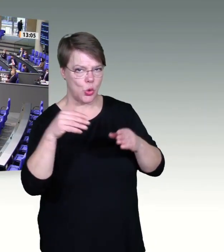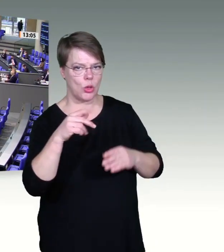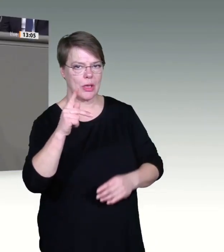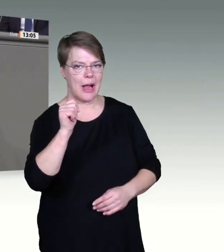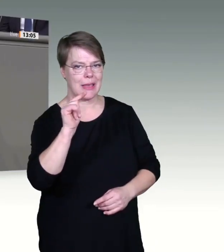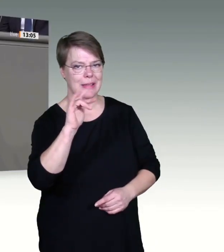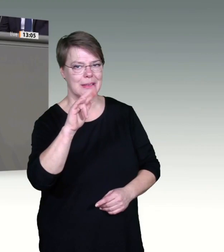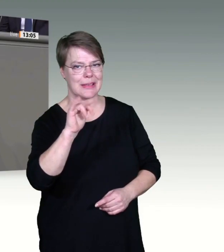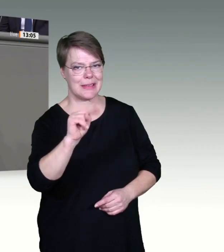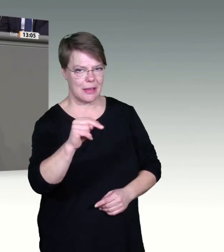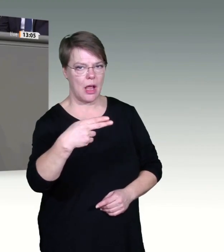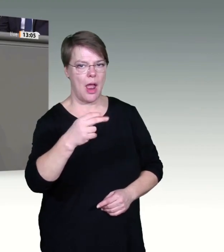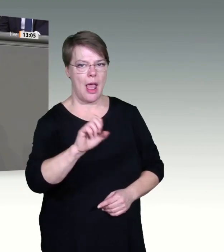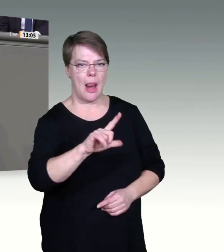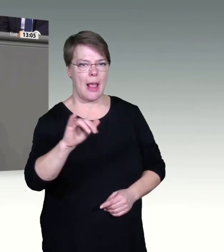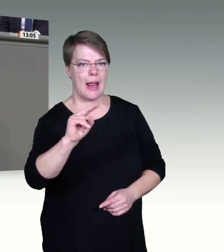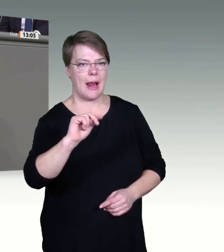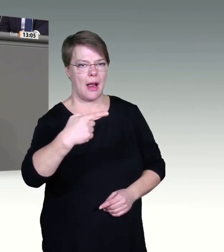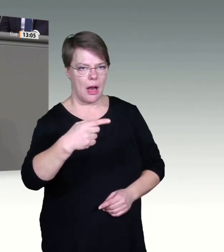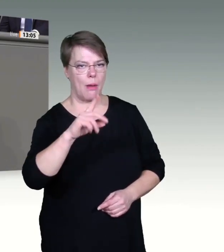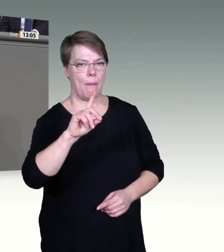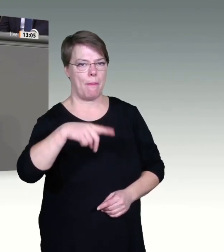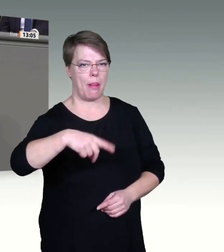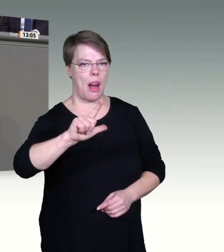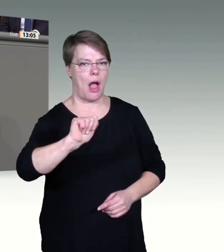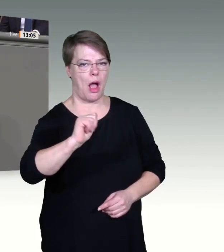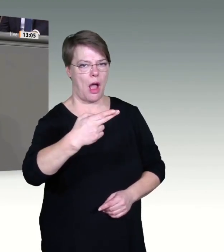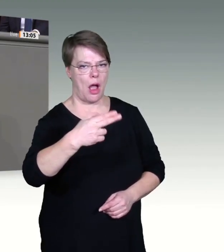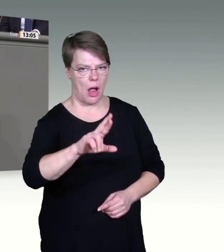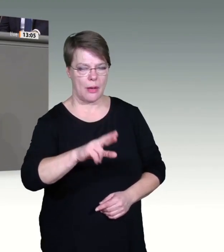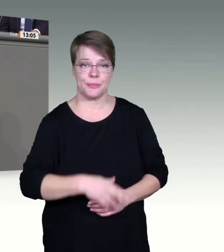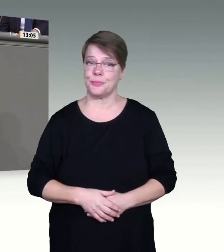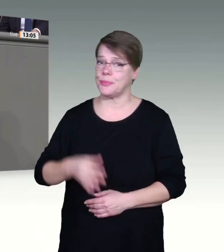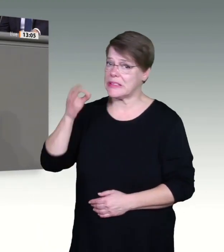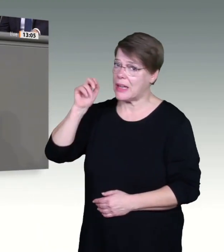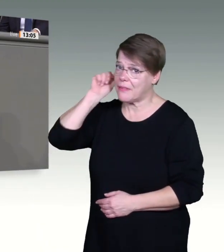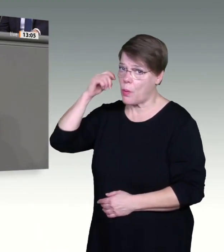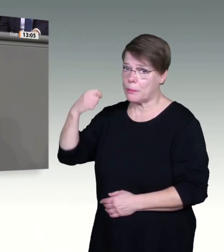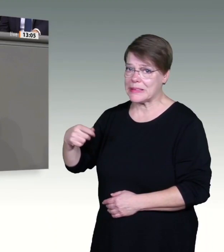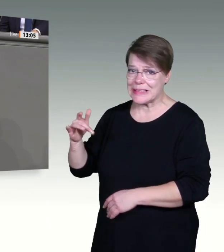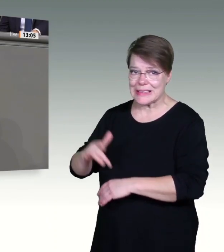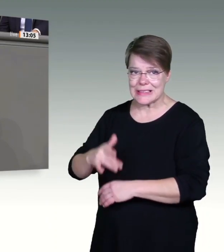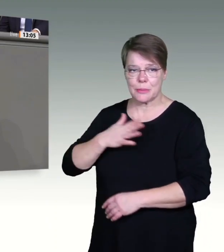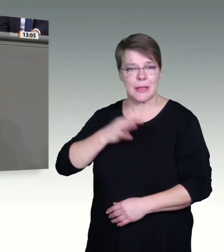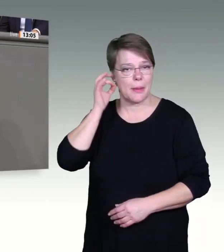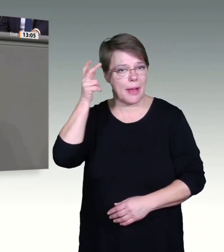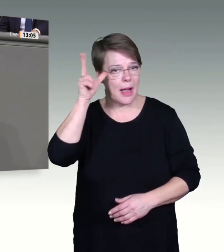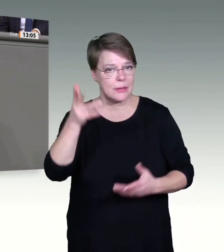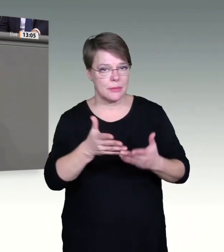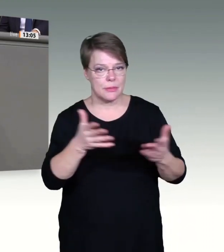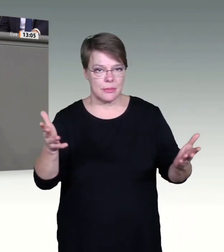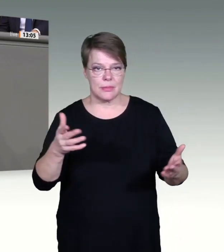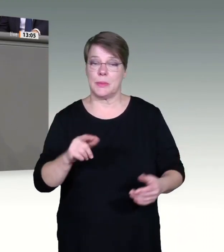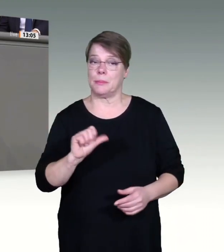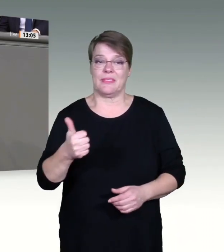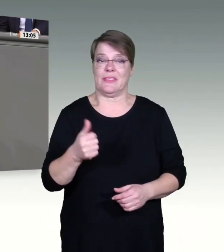Deshalb boostern wir die Impfkampagne. Wer sich impfen lassen möchte, muss umgehend ein Angebot erhalten. Jeder, der